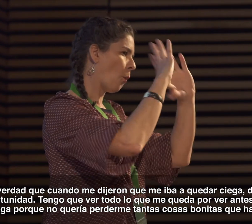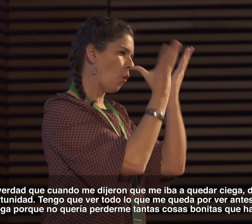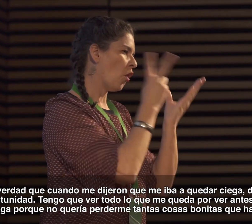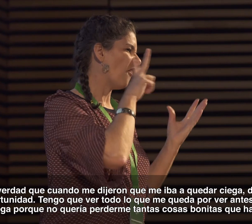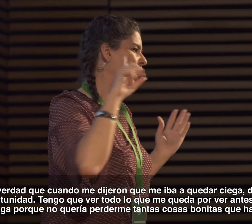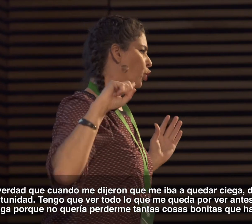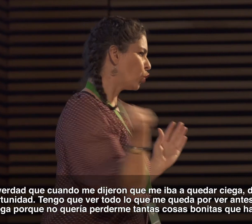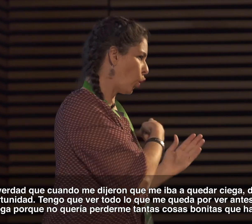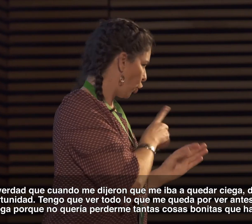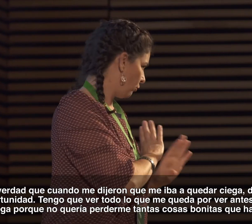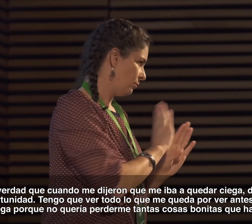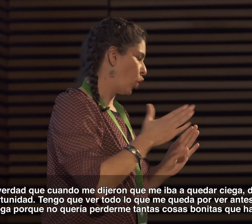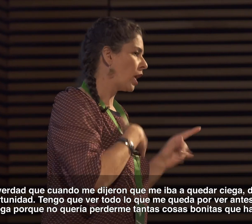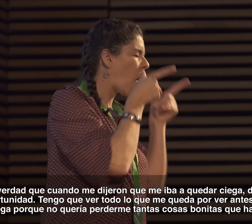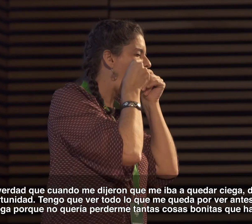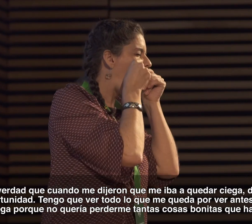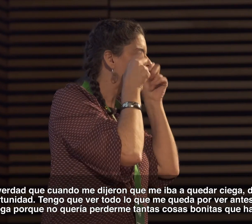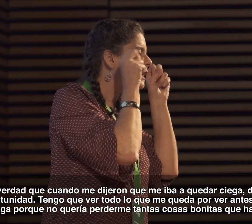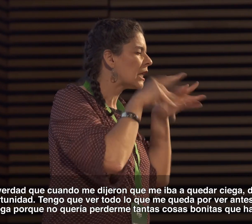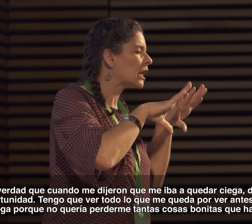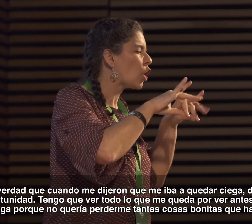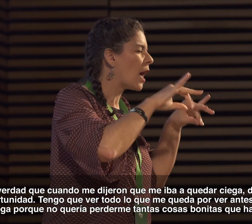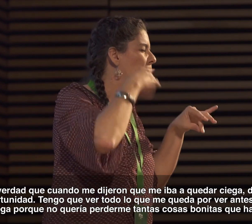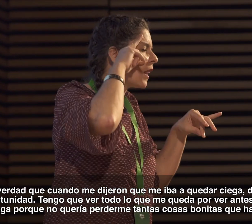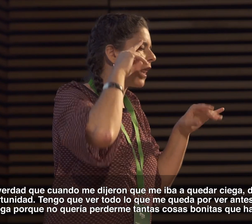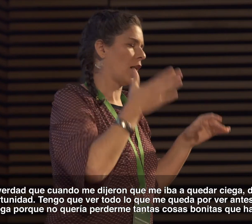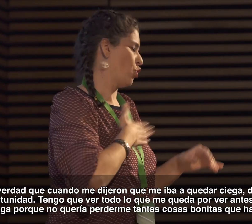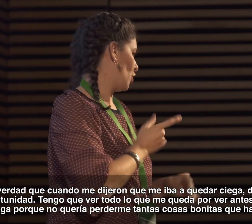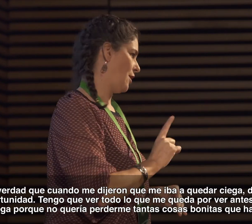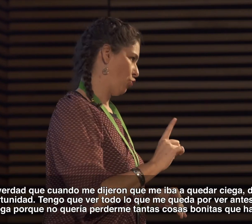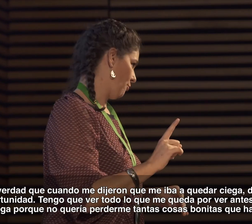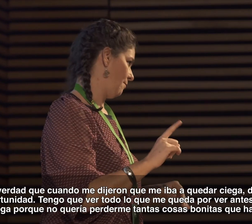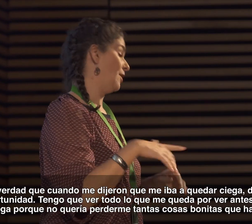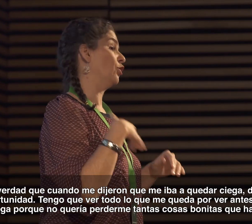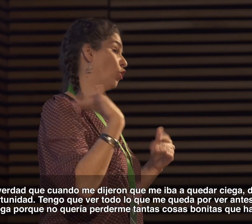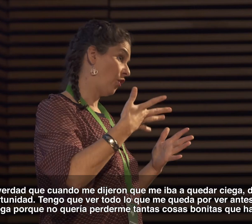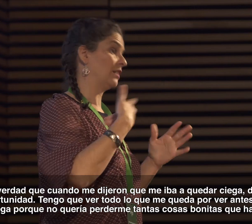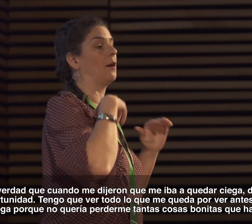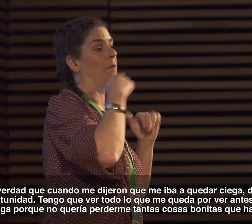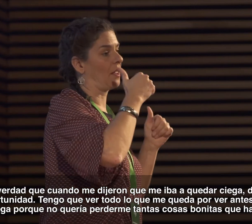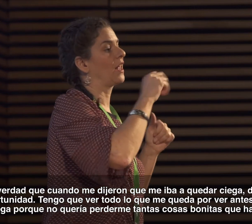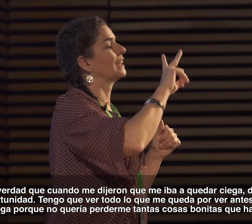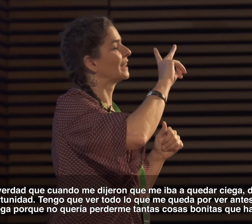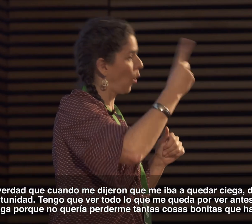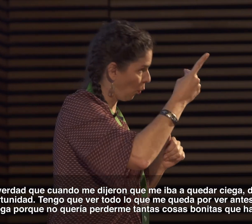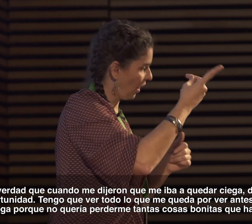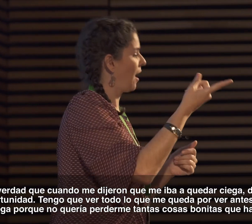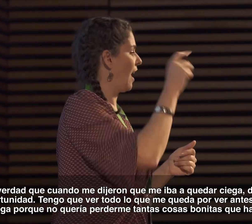dije, esta es mi oportunidad, tengo que ver todo lo que me queda por ver antes de quedarme ciega, porque no quería perderme tantas cosas bonitas que hay en la vida.